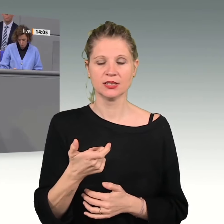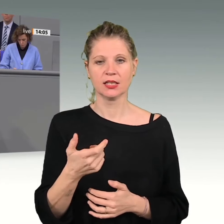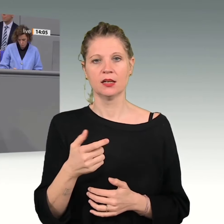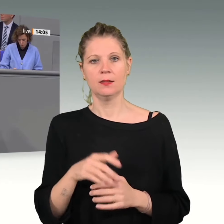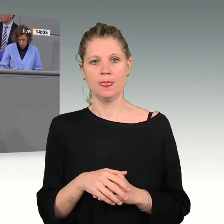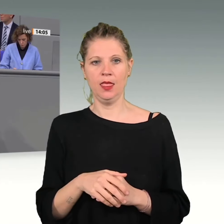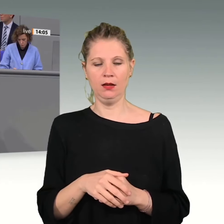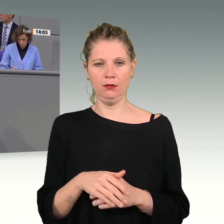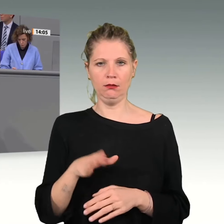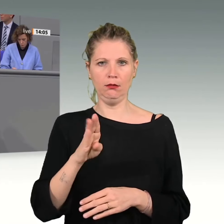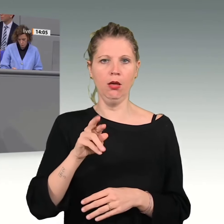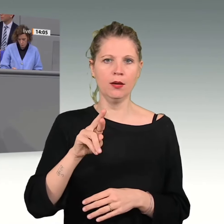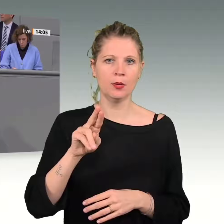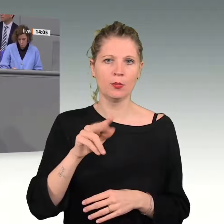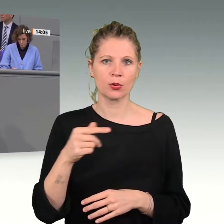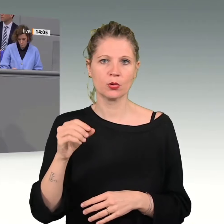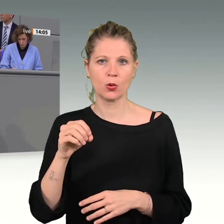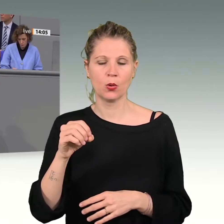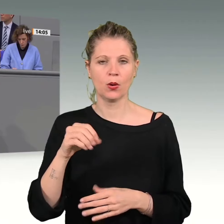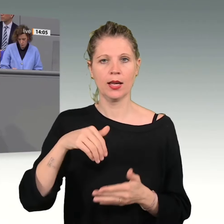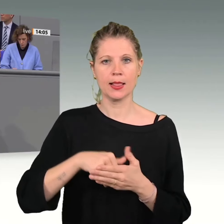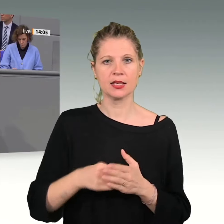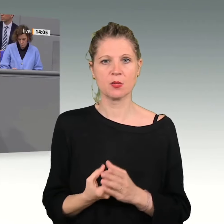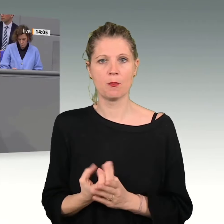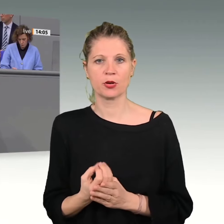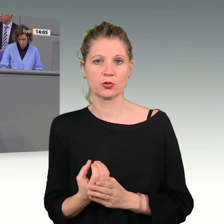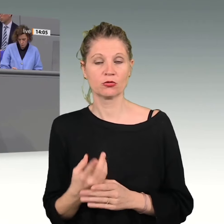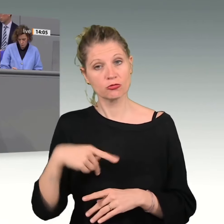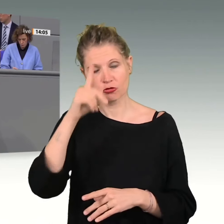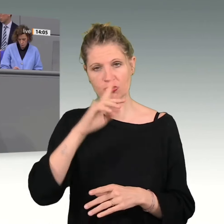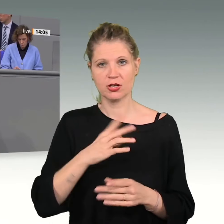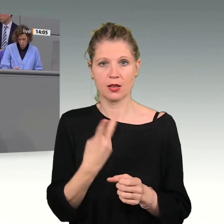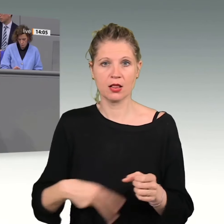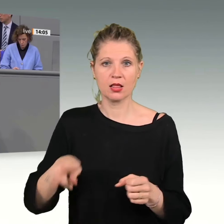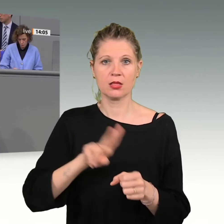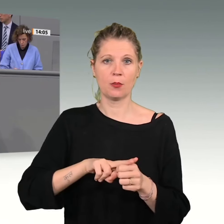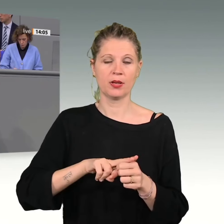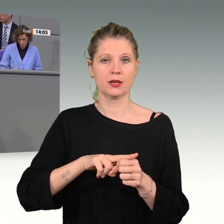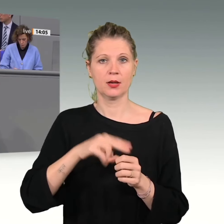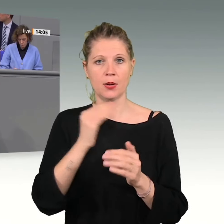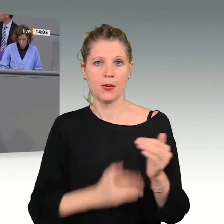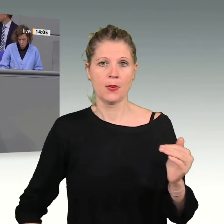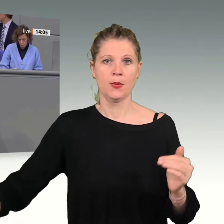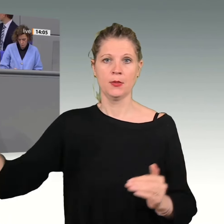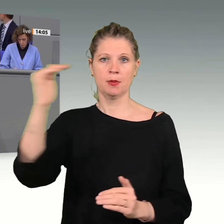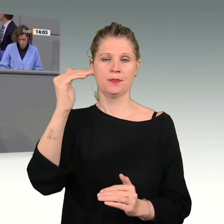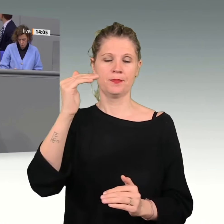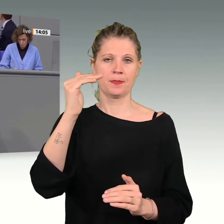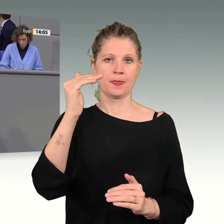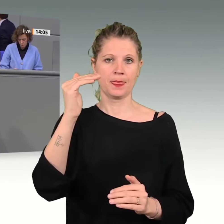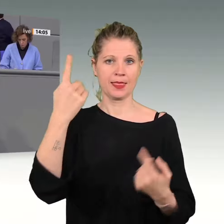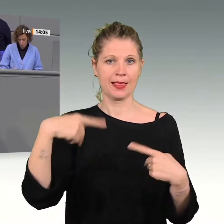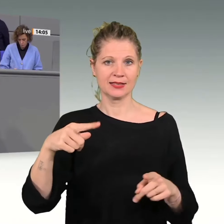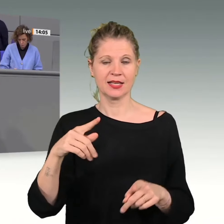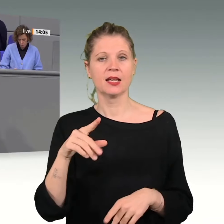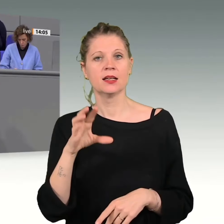Inlandsprodukt in Deutschland um mehr als das Doppelte gestiegen. In der gleichen Zeit sind die